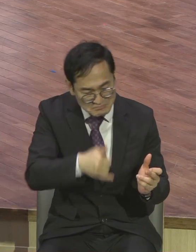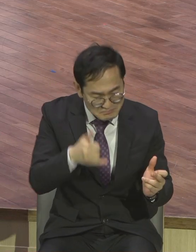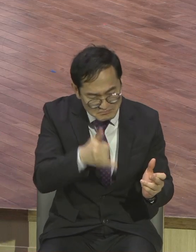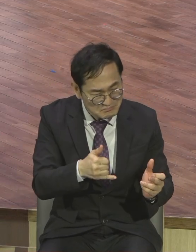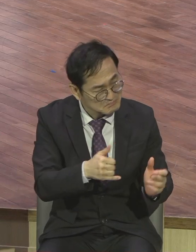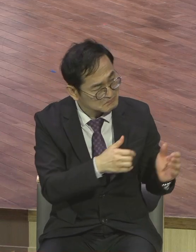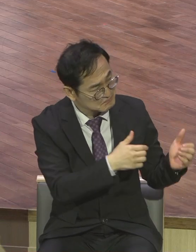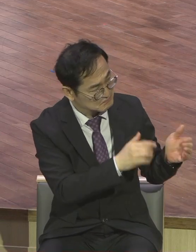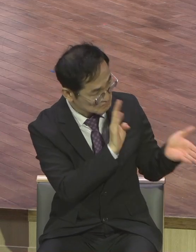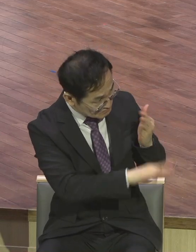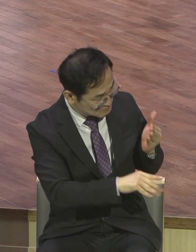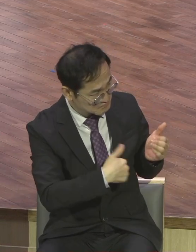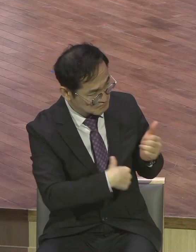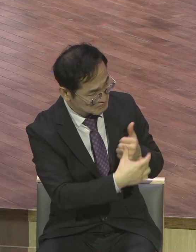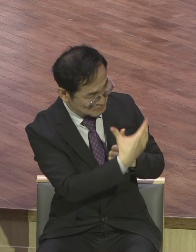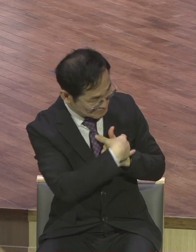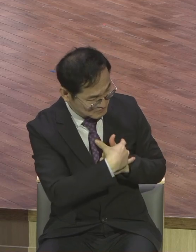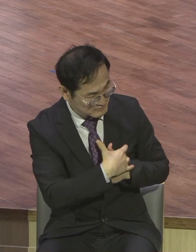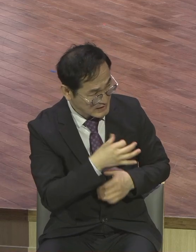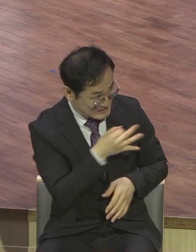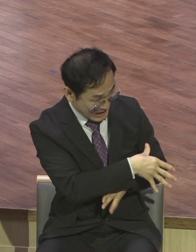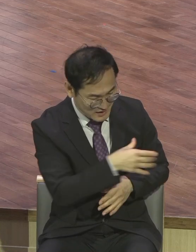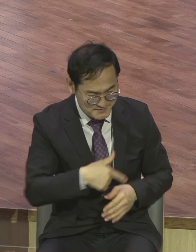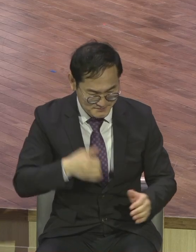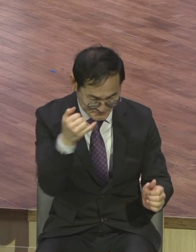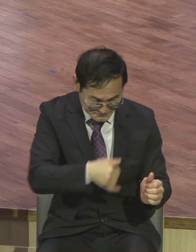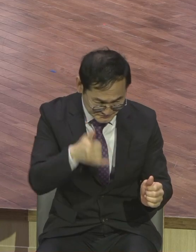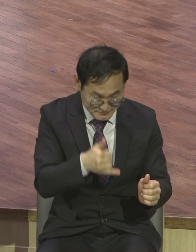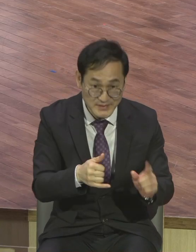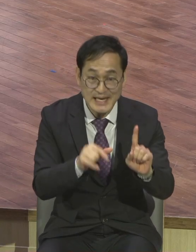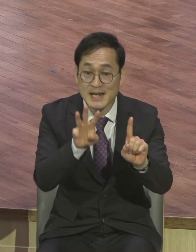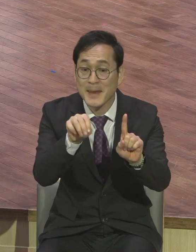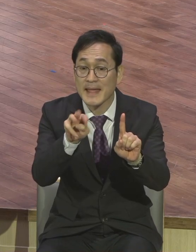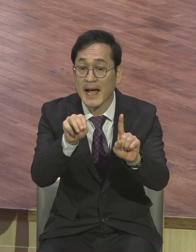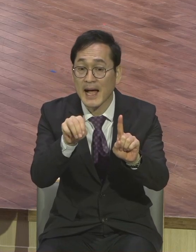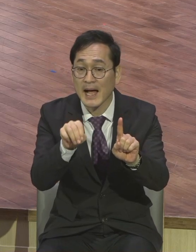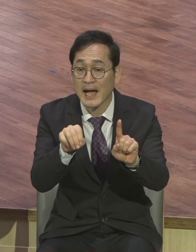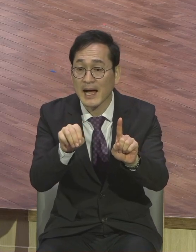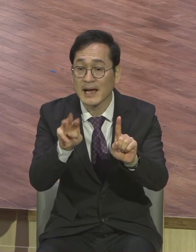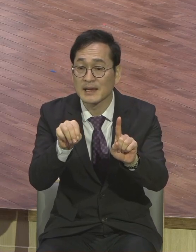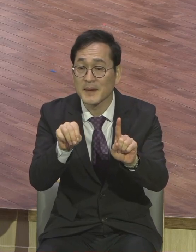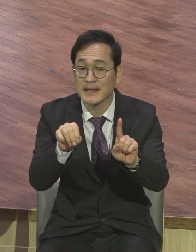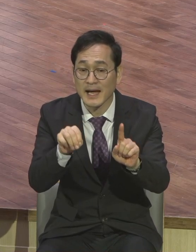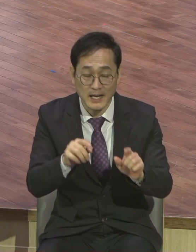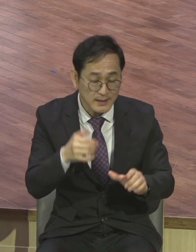곳에 겨우 1m 더 팠더니 금이 막 쏟아져버렸어요